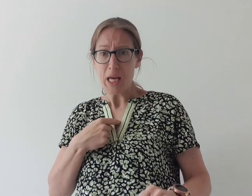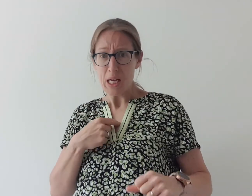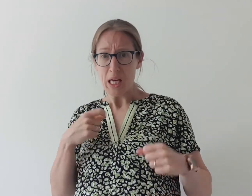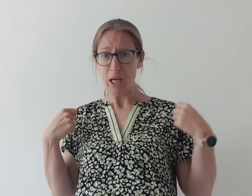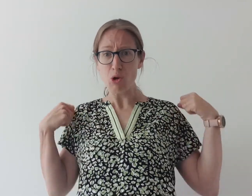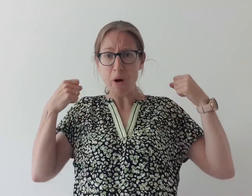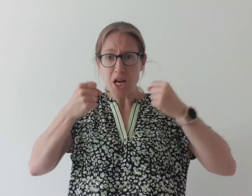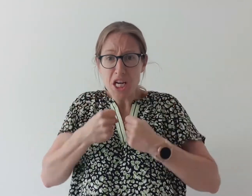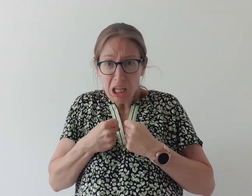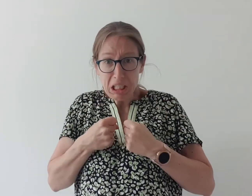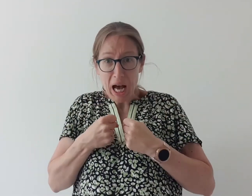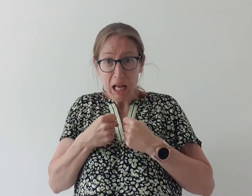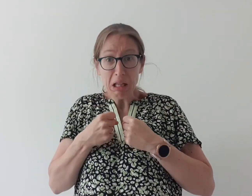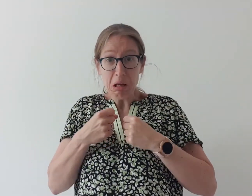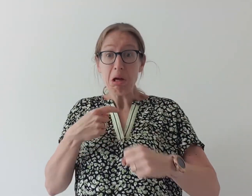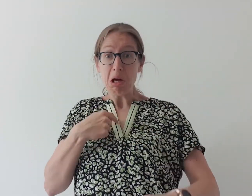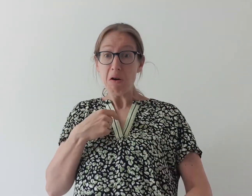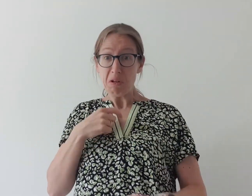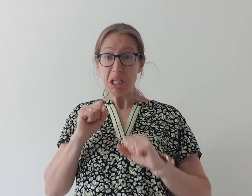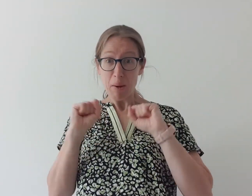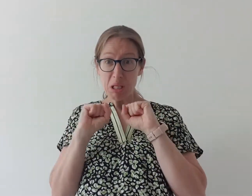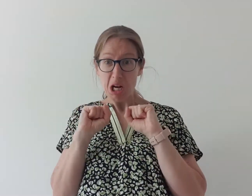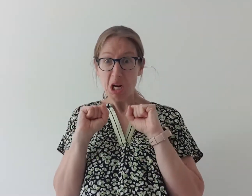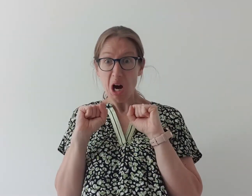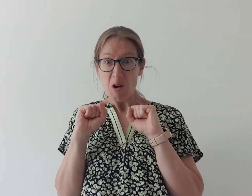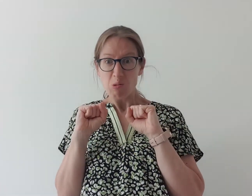Ik doe mijn jas aan, want ik heb het koud.